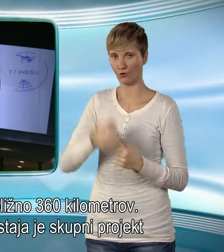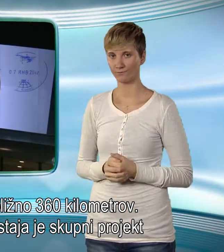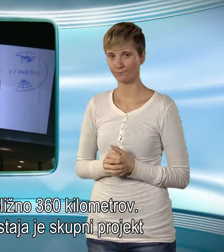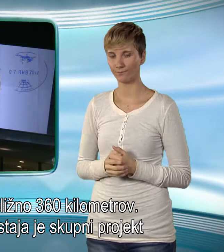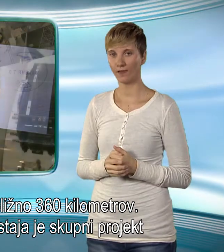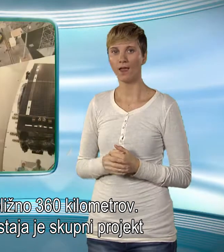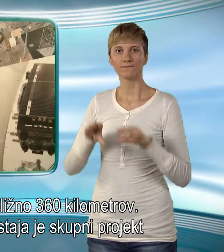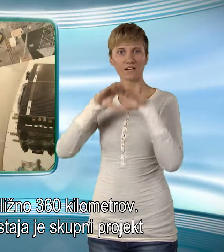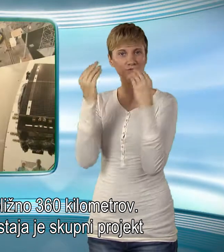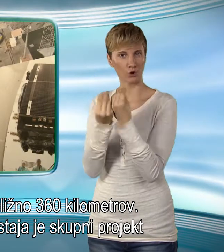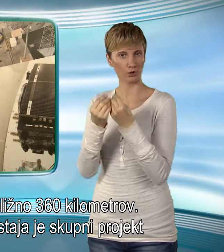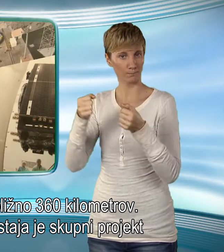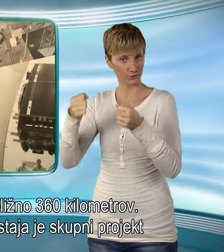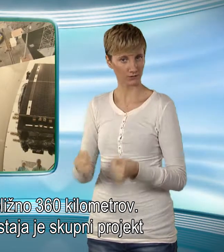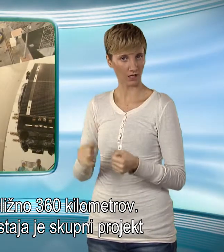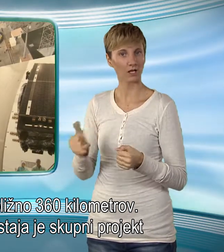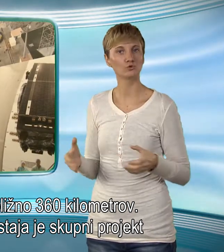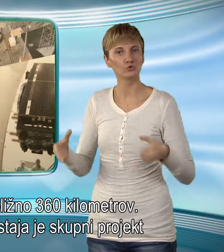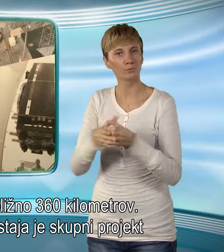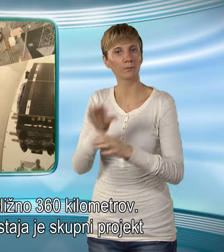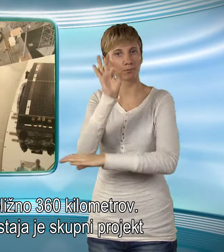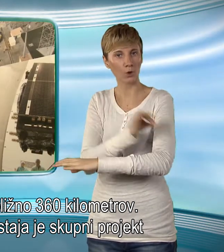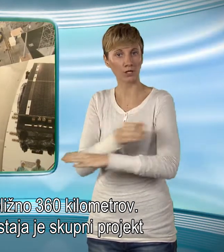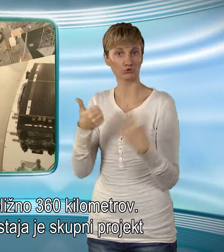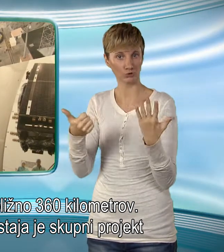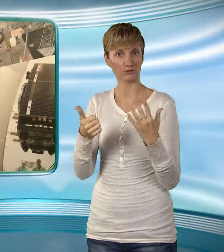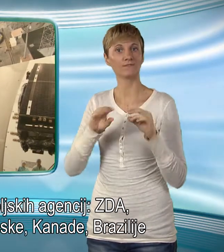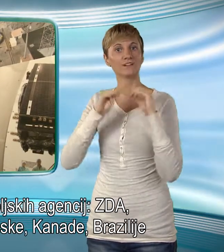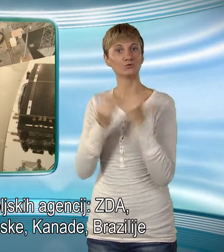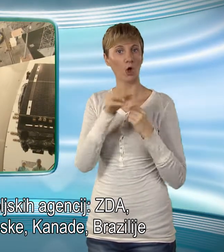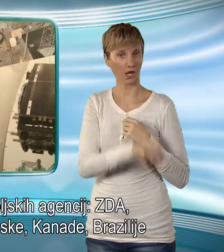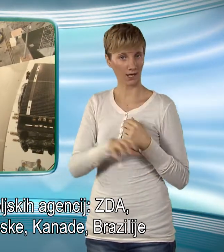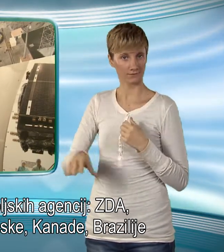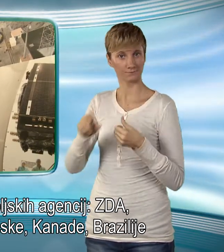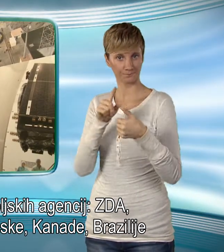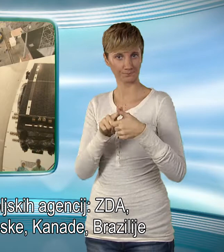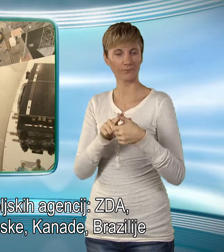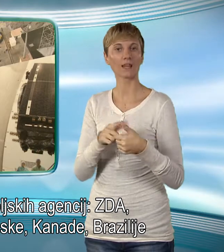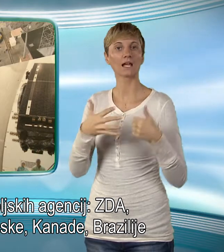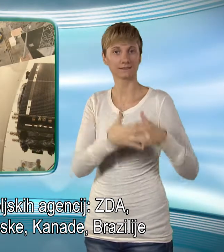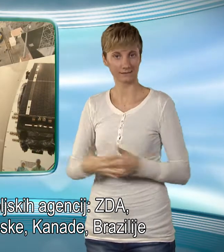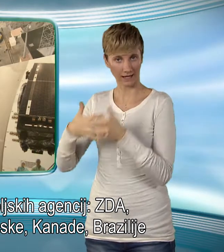Vesolska postaje je skupni projekt šestih vesolskih agencij. ZDA,